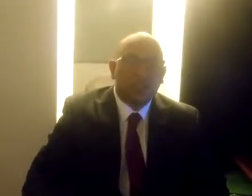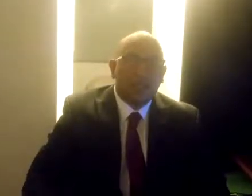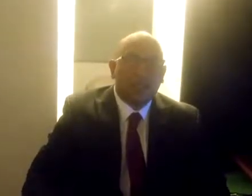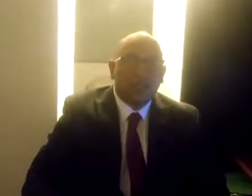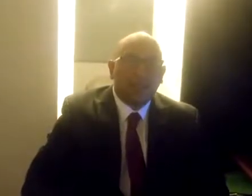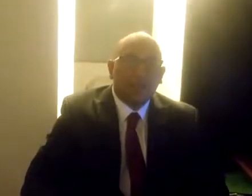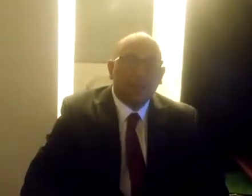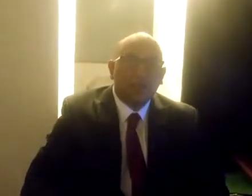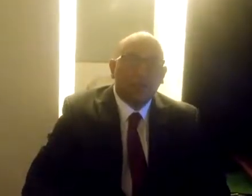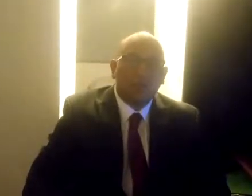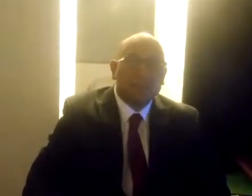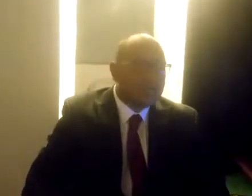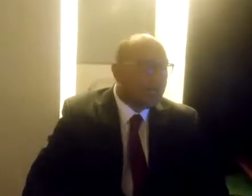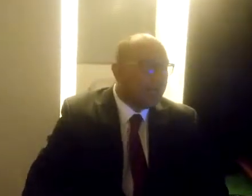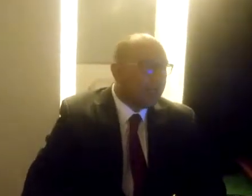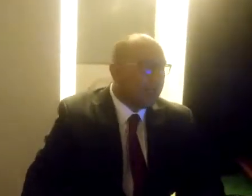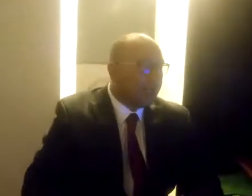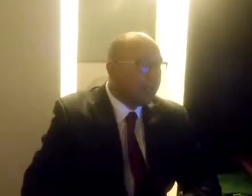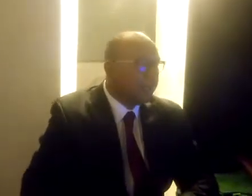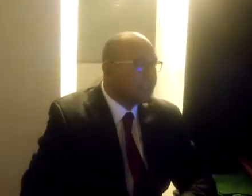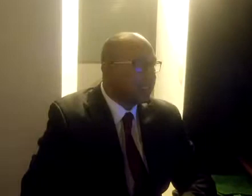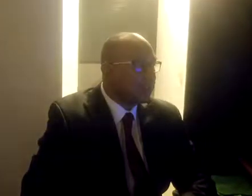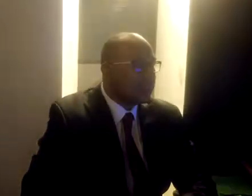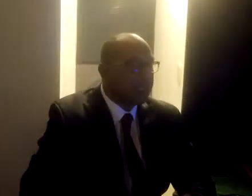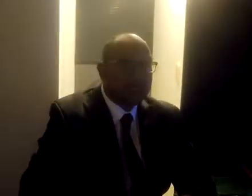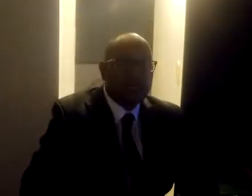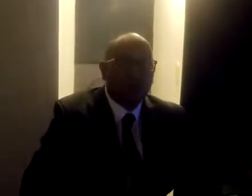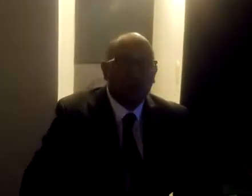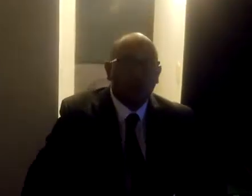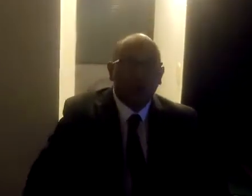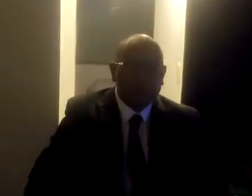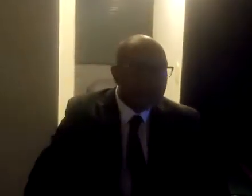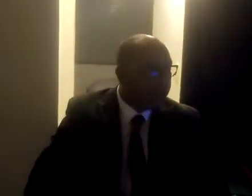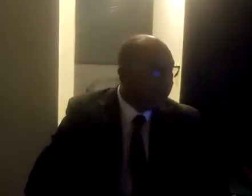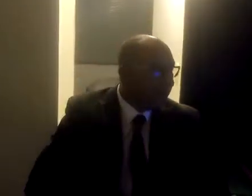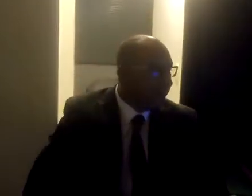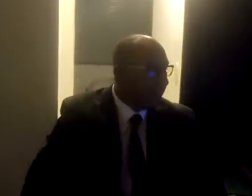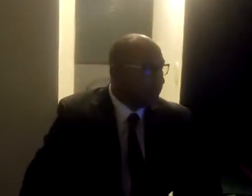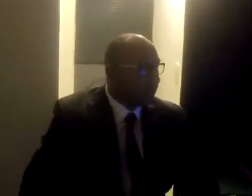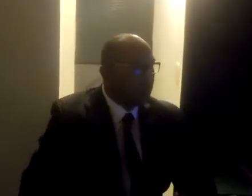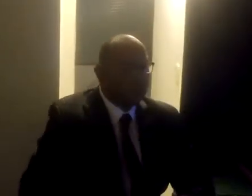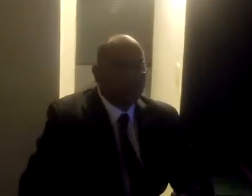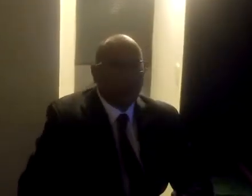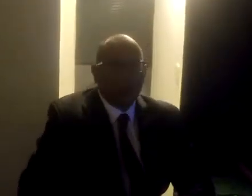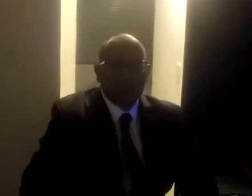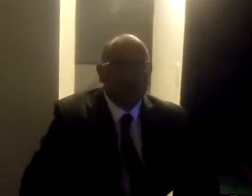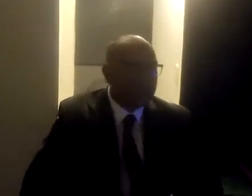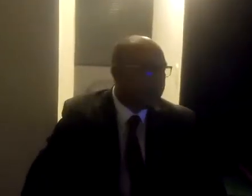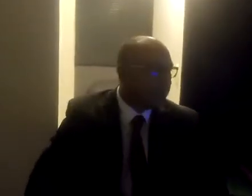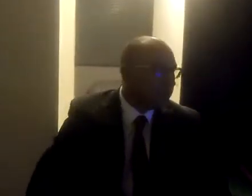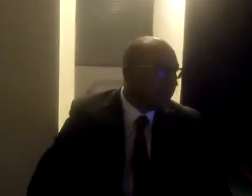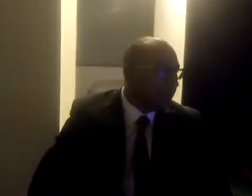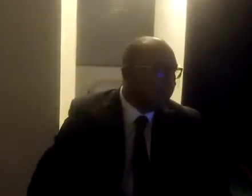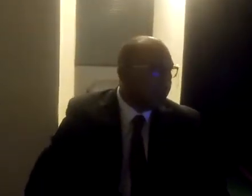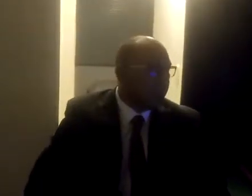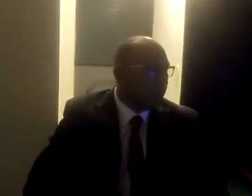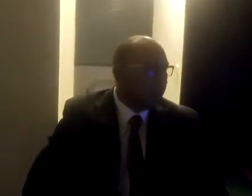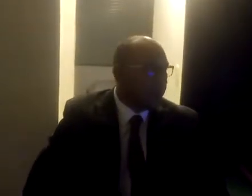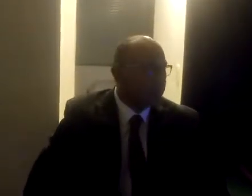El día de hoy voy a hacer la presentación acerca de la Unión Europea. Empiezo diciendo que es una organización internacional que reúne varios